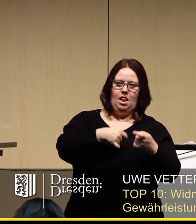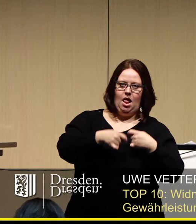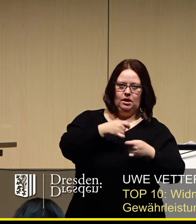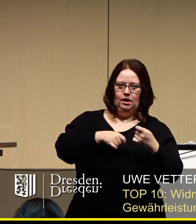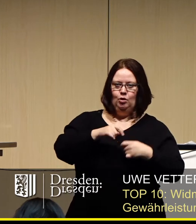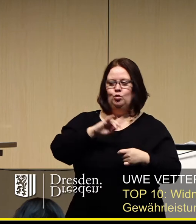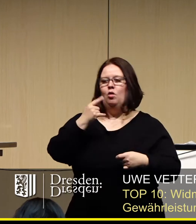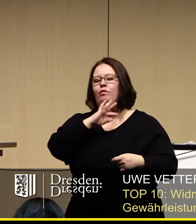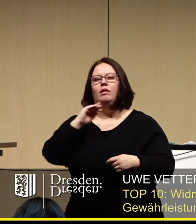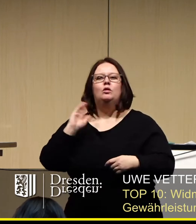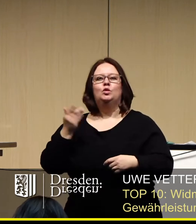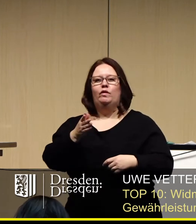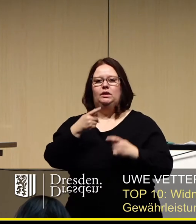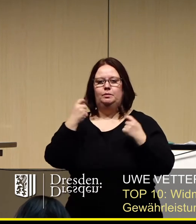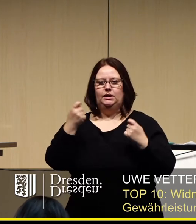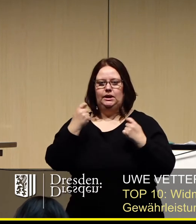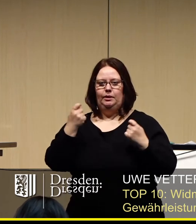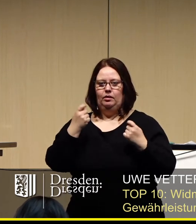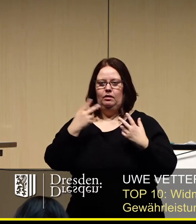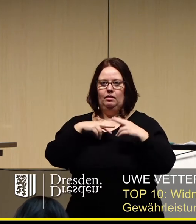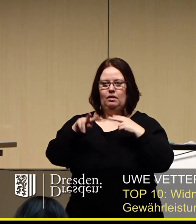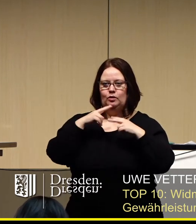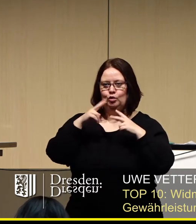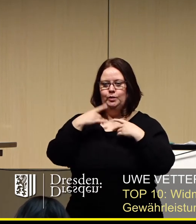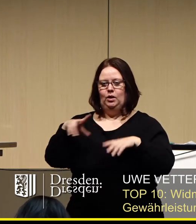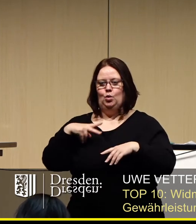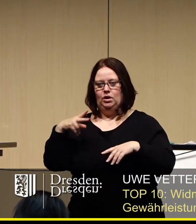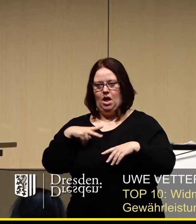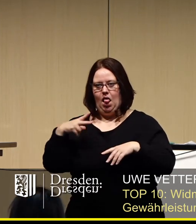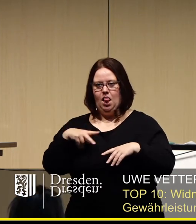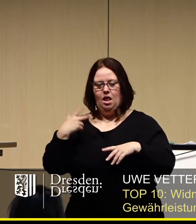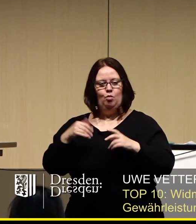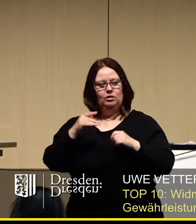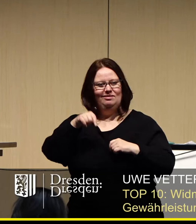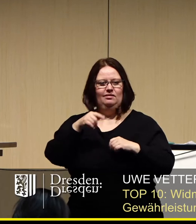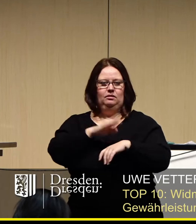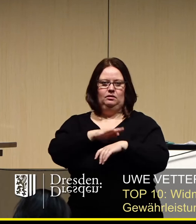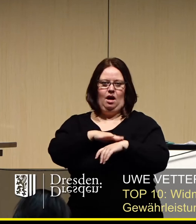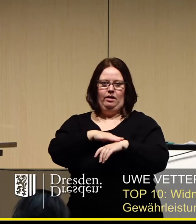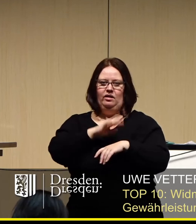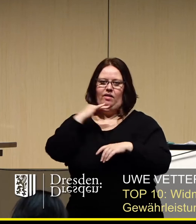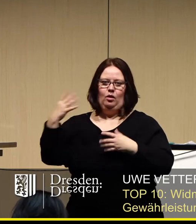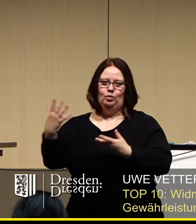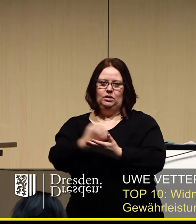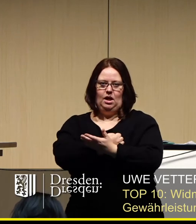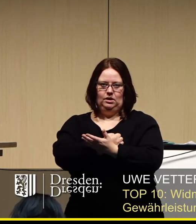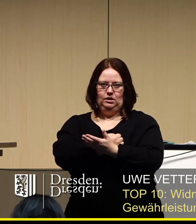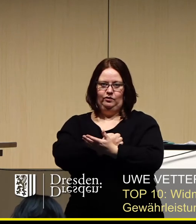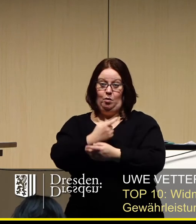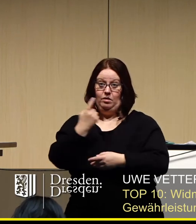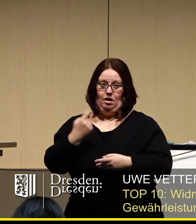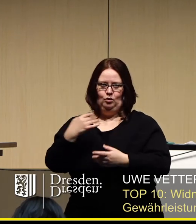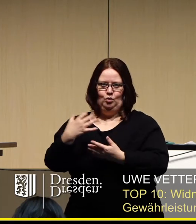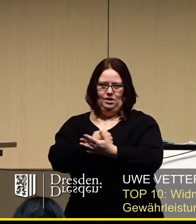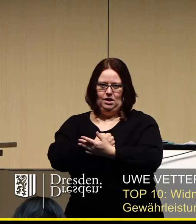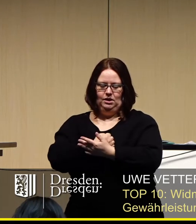als auch viele Servicebetriebe und die Gastronomie und das Hotelgewerbe generieren in dieser Zeit einen großen Teil ihres jährlichen